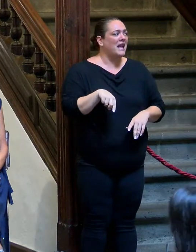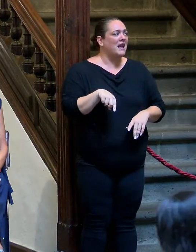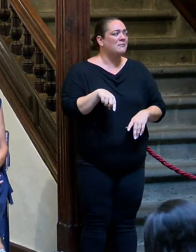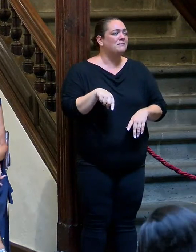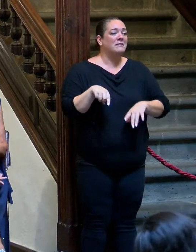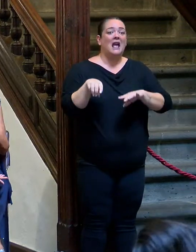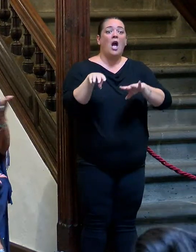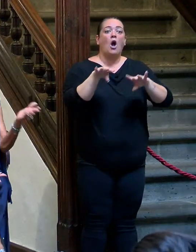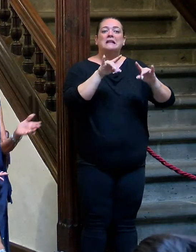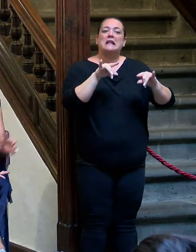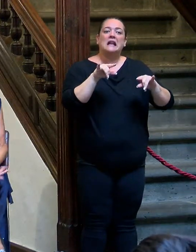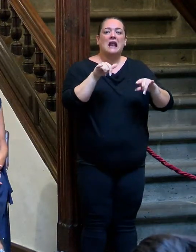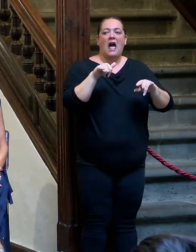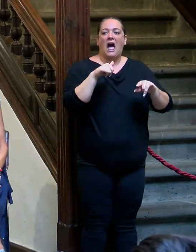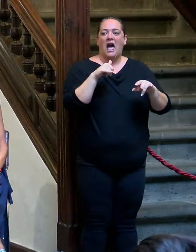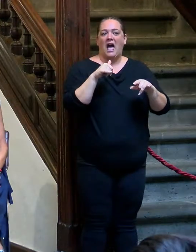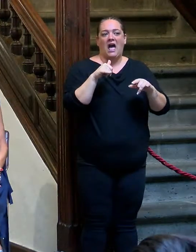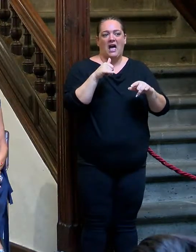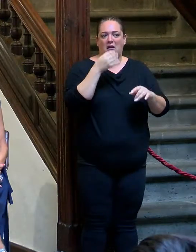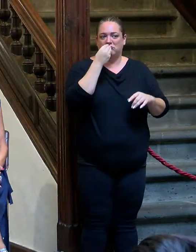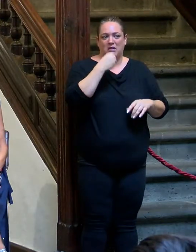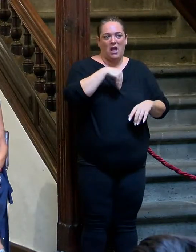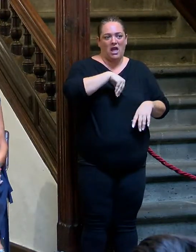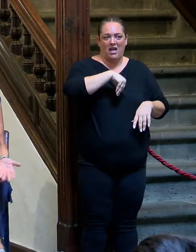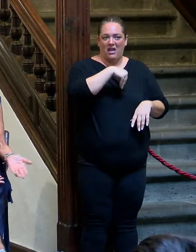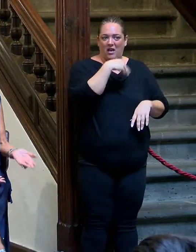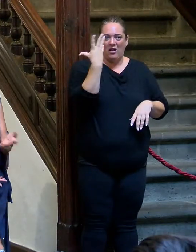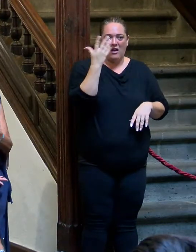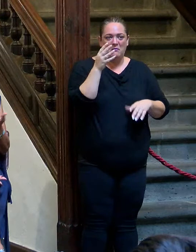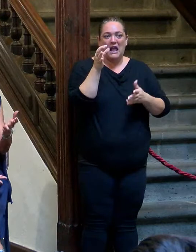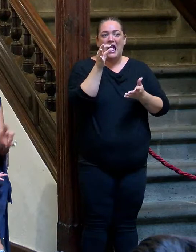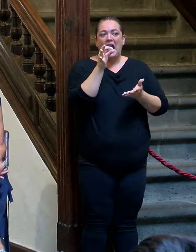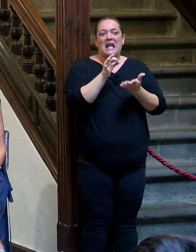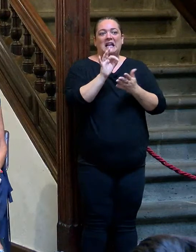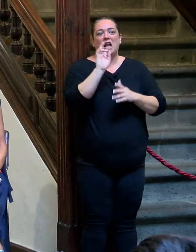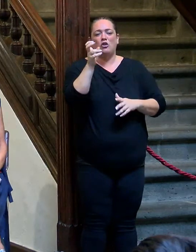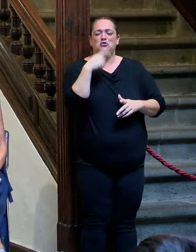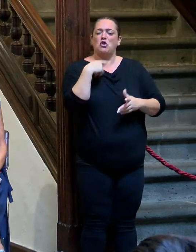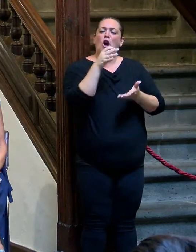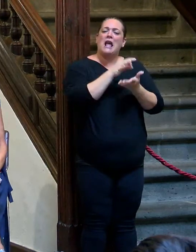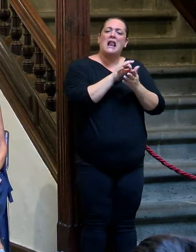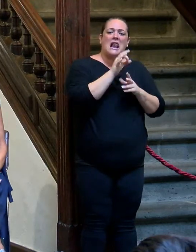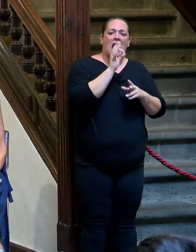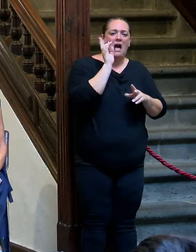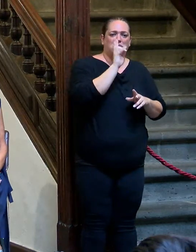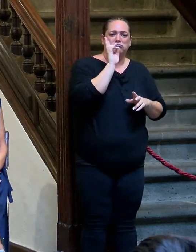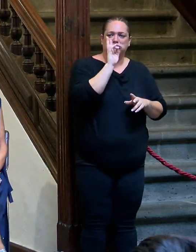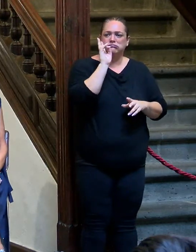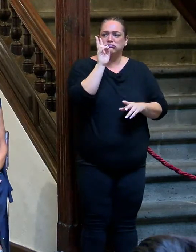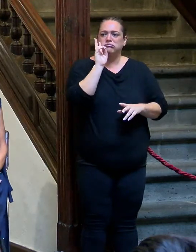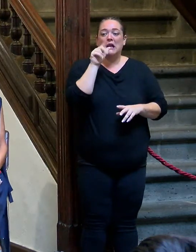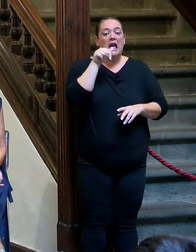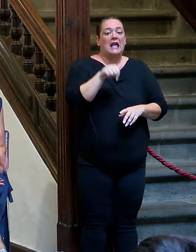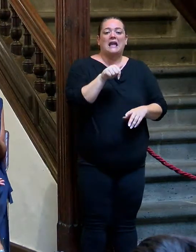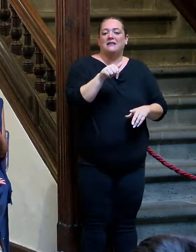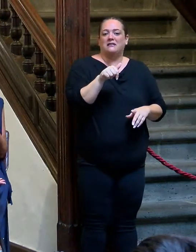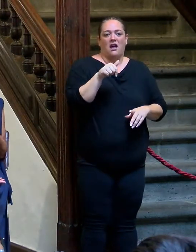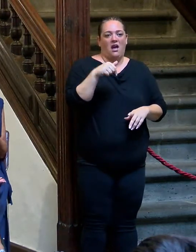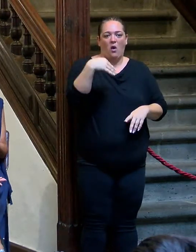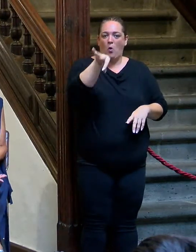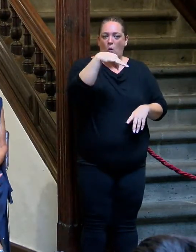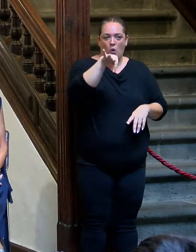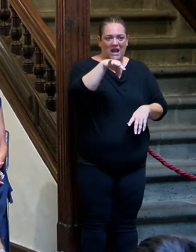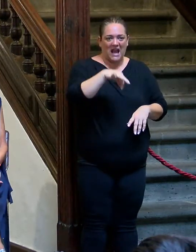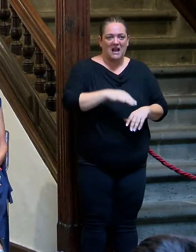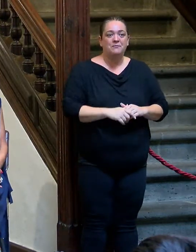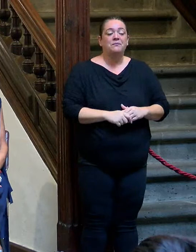es inigualable a otras islas que he venido, y he estado en muchas islas, y este cielo es inigualable. Y después el alcalde me lo ha